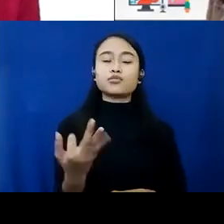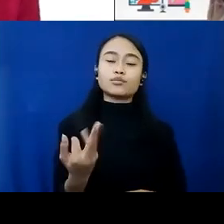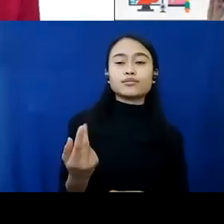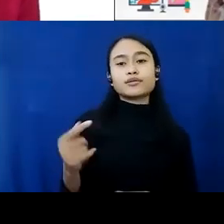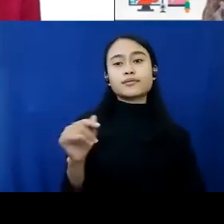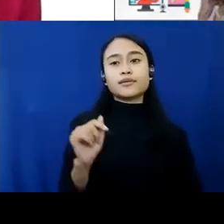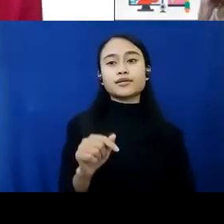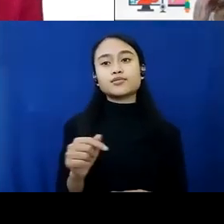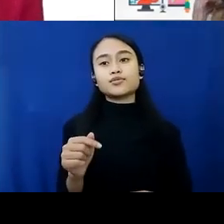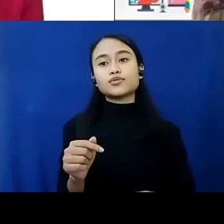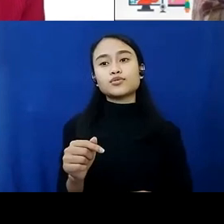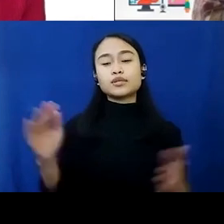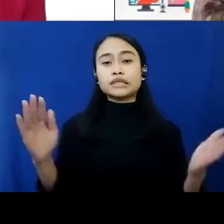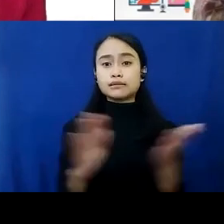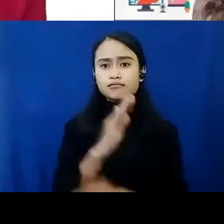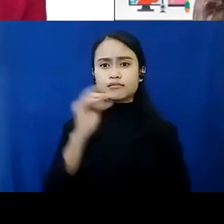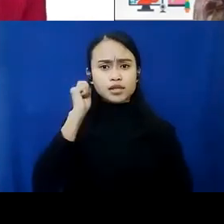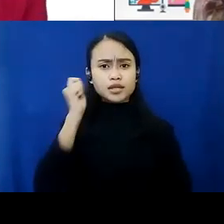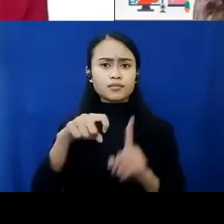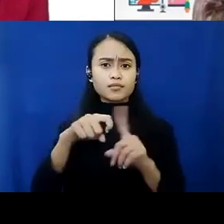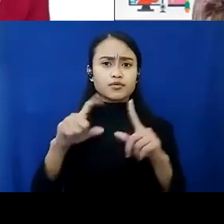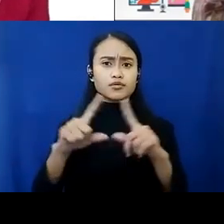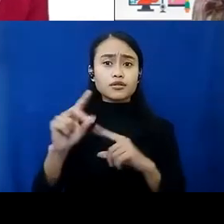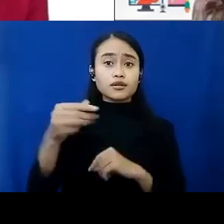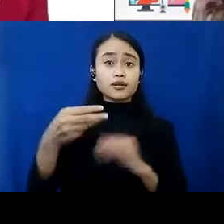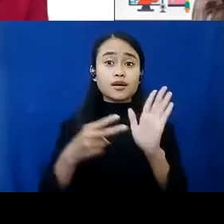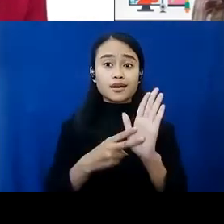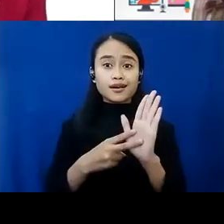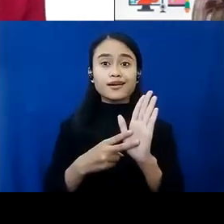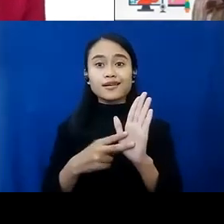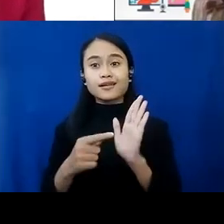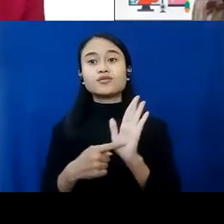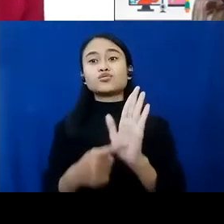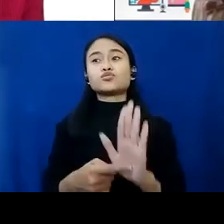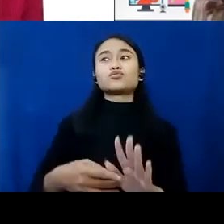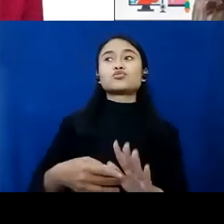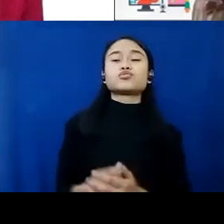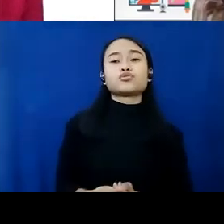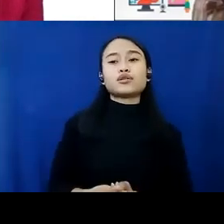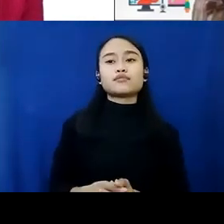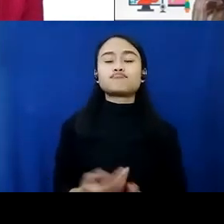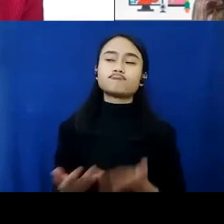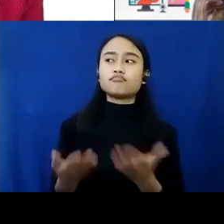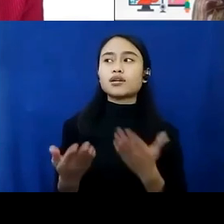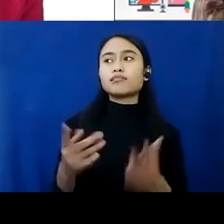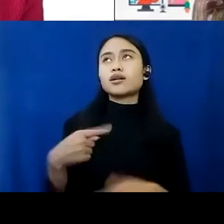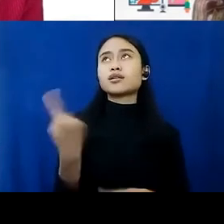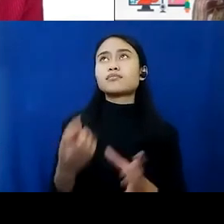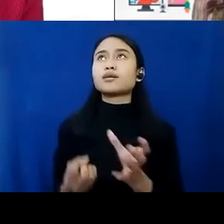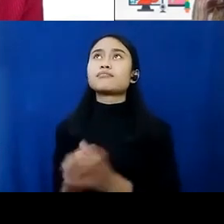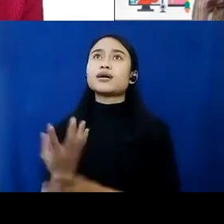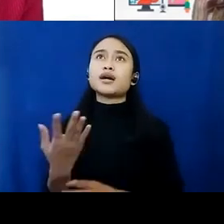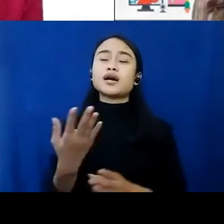sempat diris oleh ibu karen juga bagaimana ketika kita mengembangkan komunitas